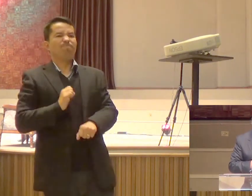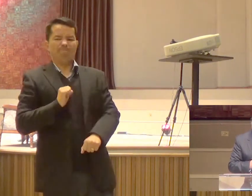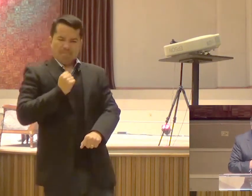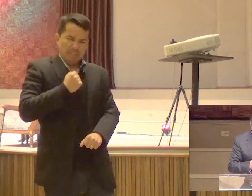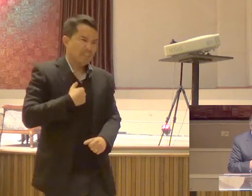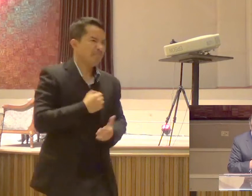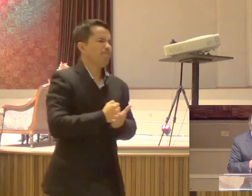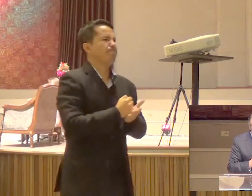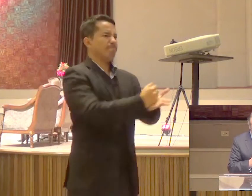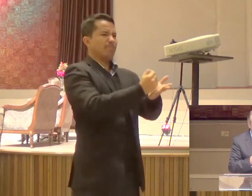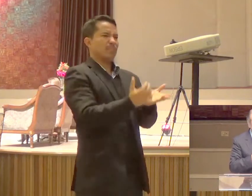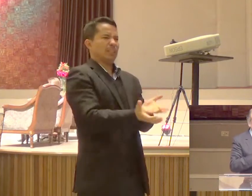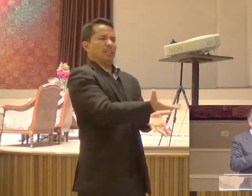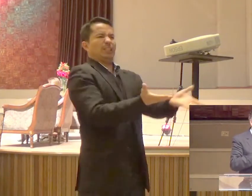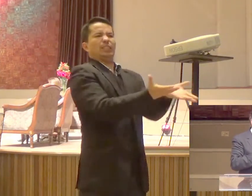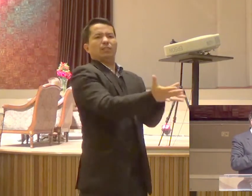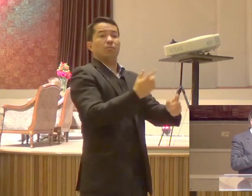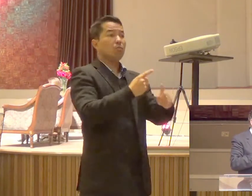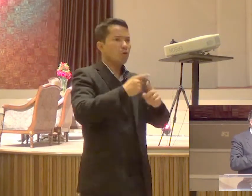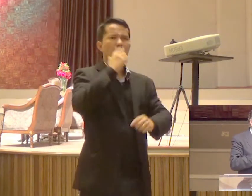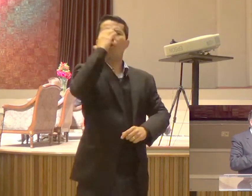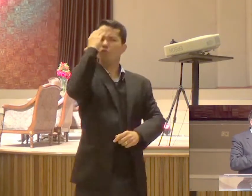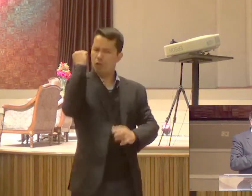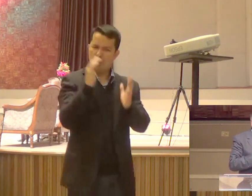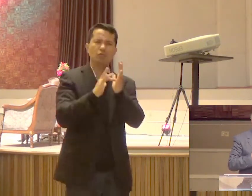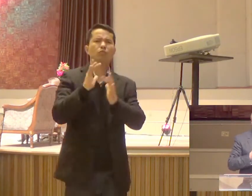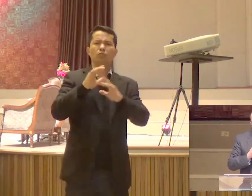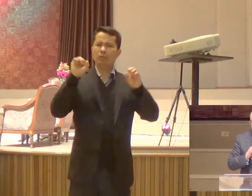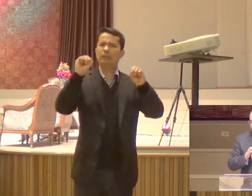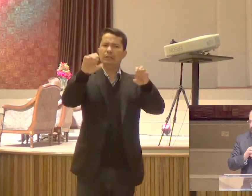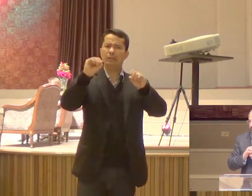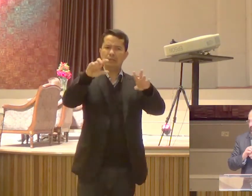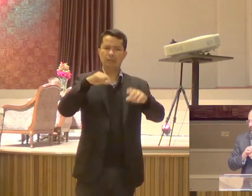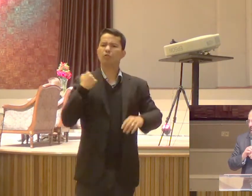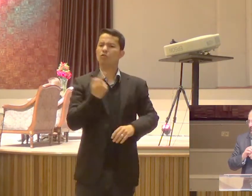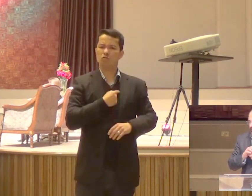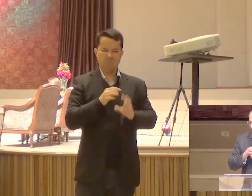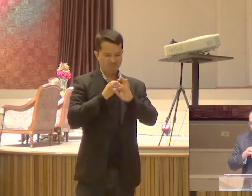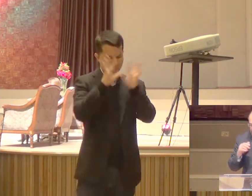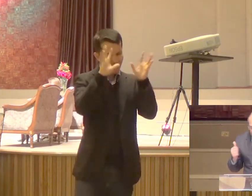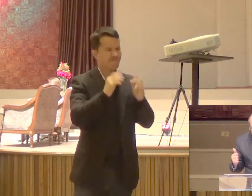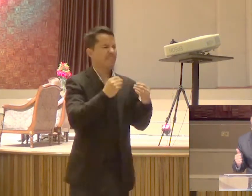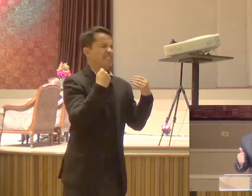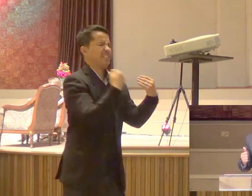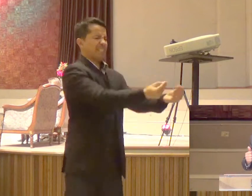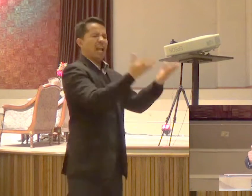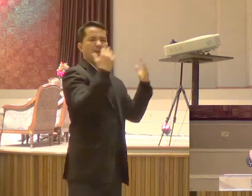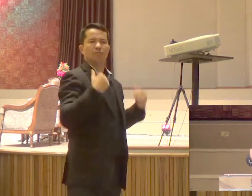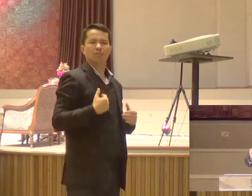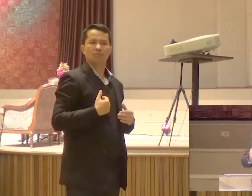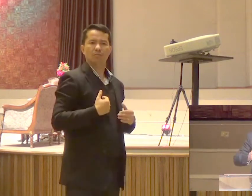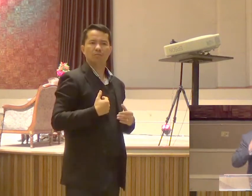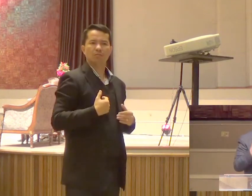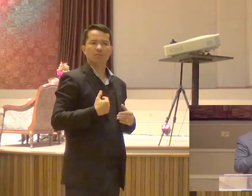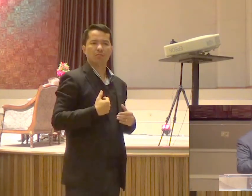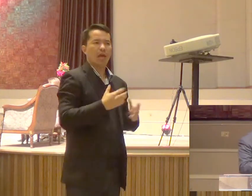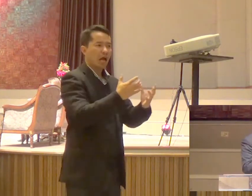Mais bem-aventurado é dar Que receber Em primeiro lugar O caráter